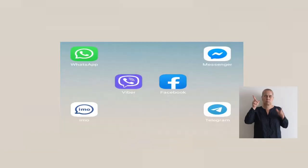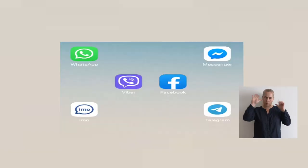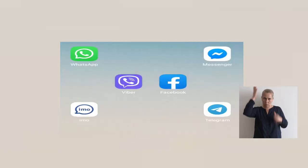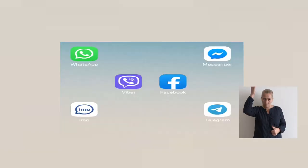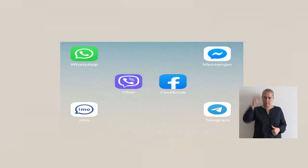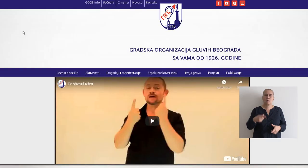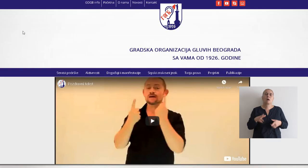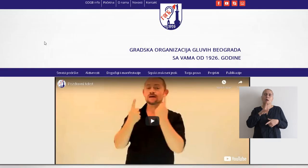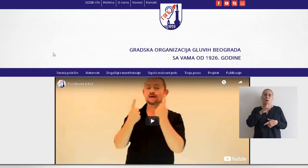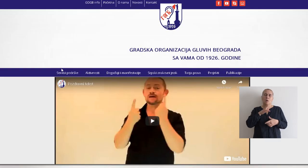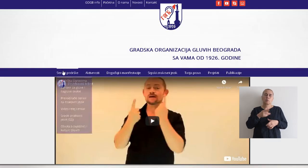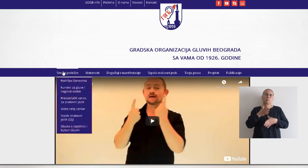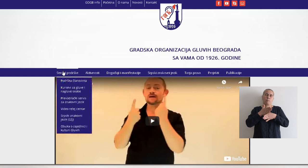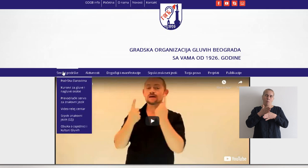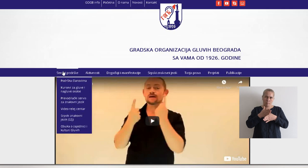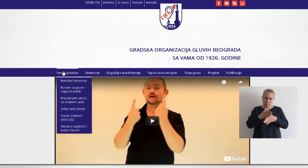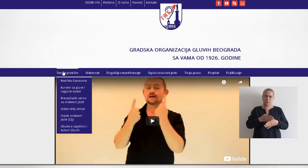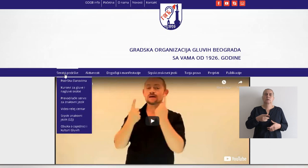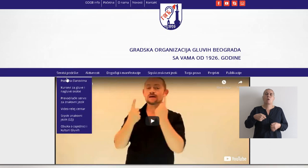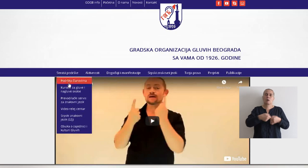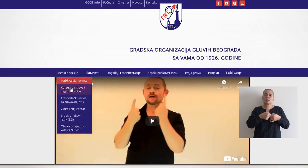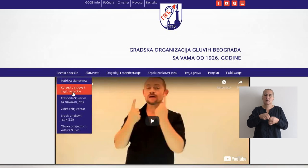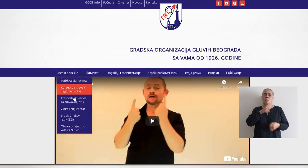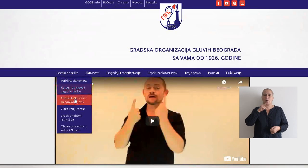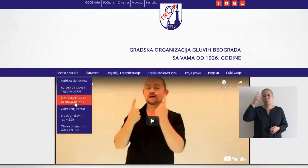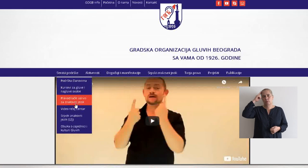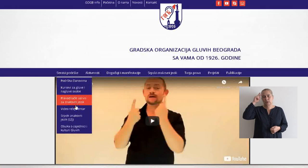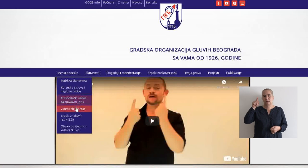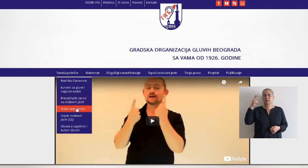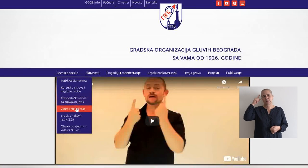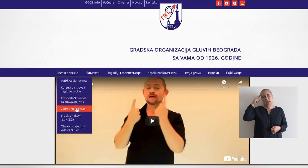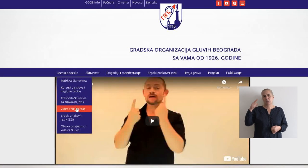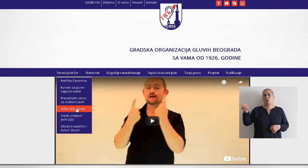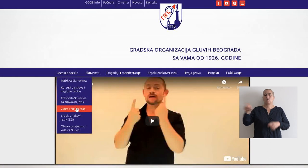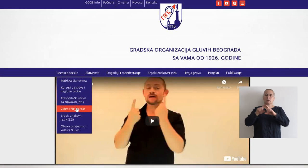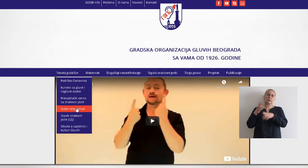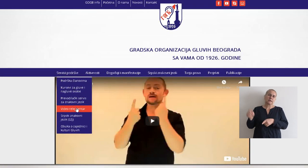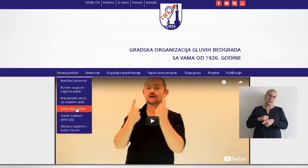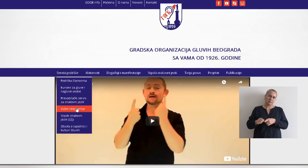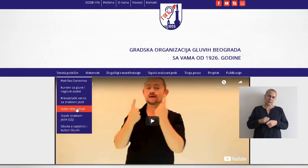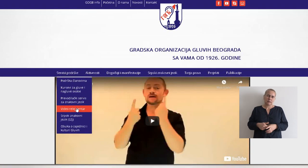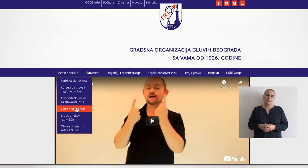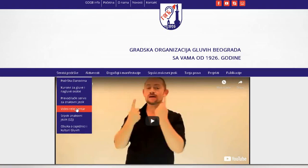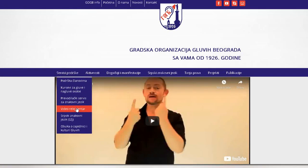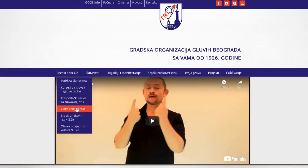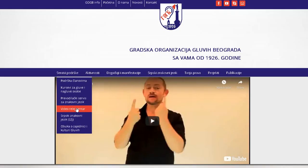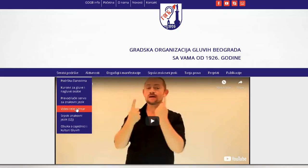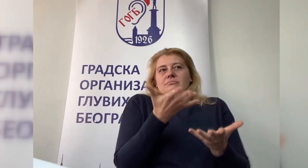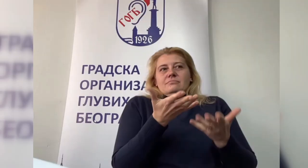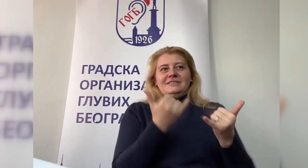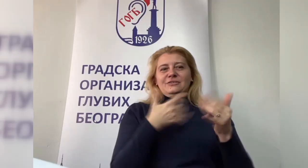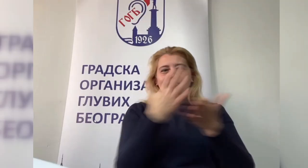Osnivač je Beogradska organizacija gluvih uz finansijsku podršku organizacija, koje su prepoznale značaj ovakvog servisa.